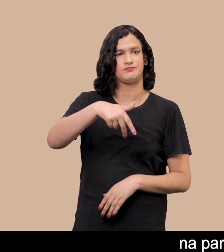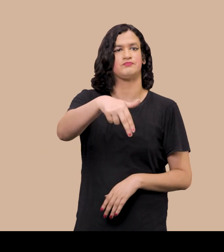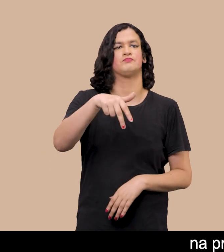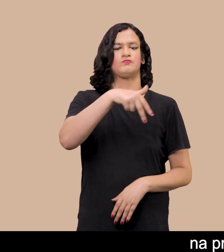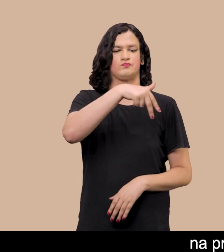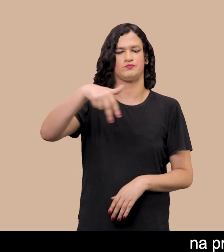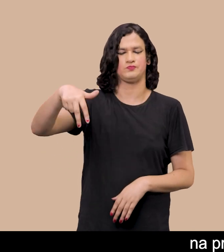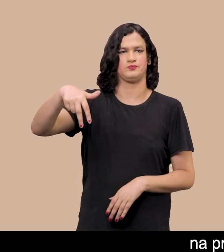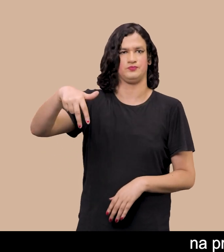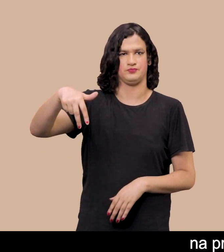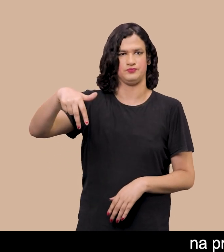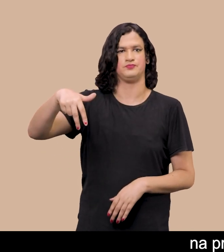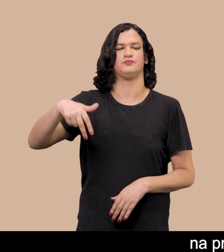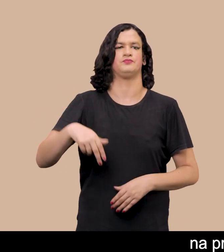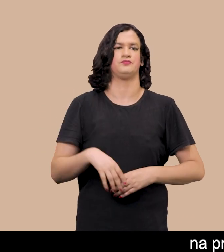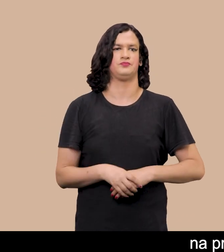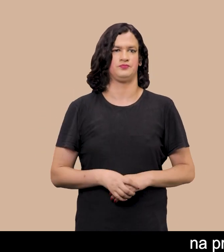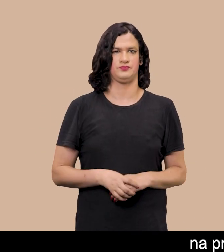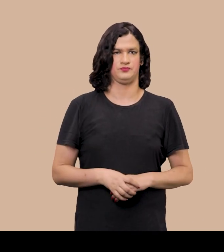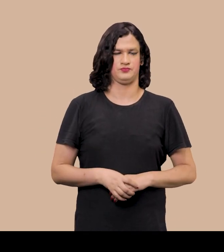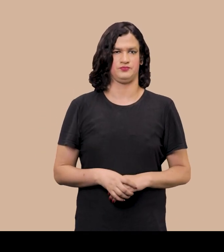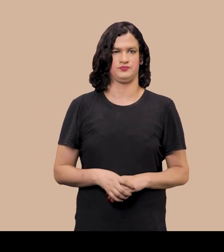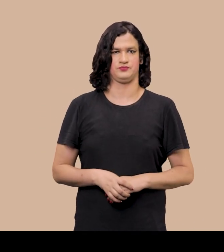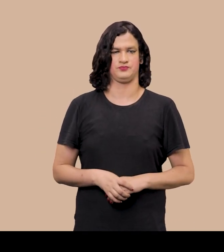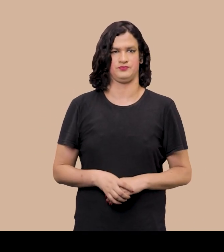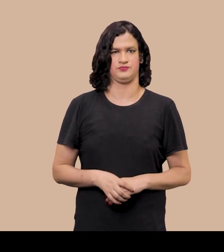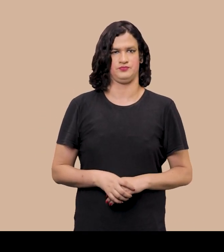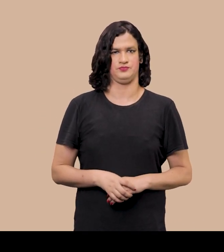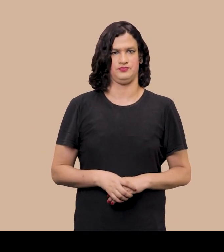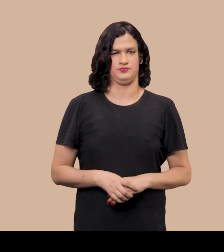quem entra Na primeira sala do espaço expositivo